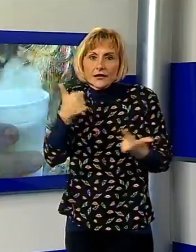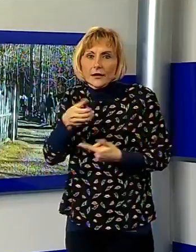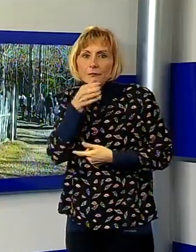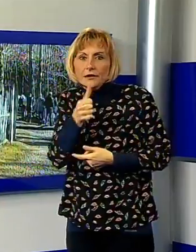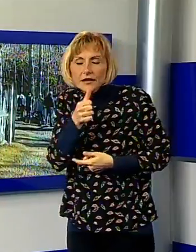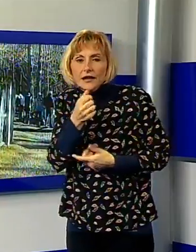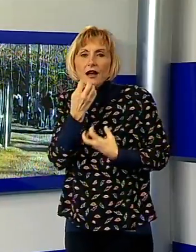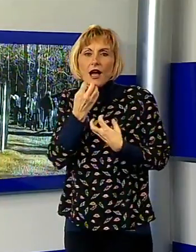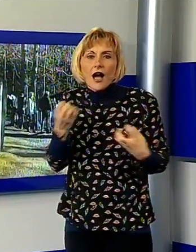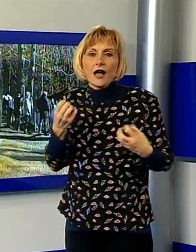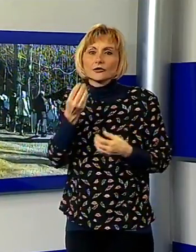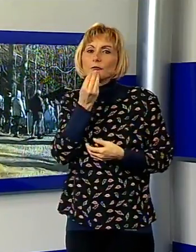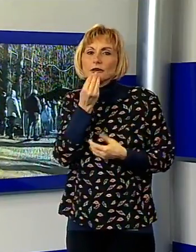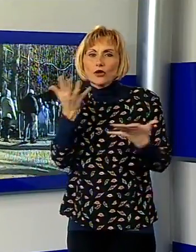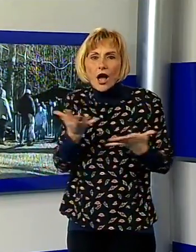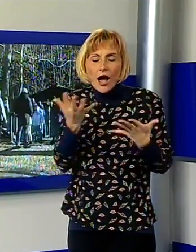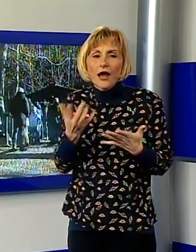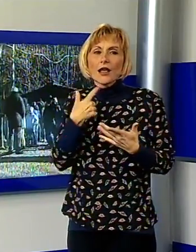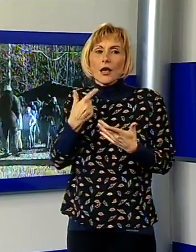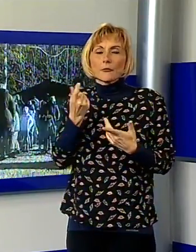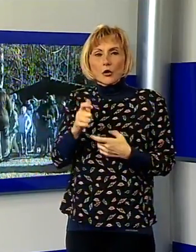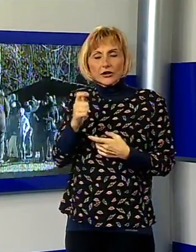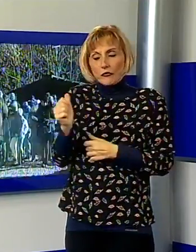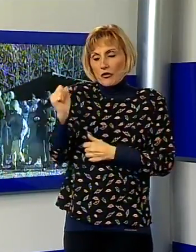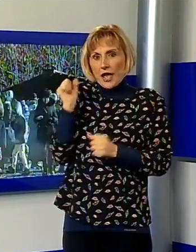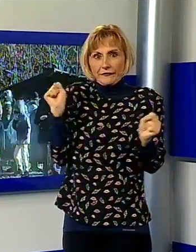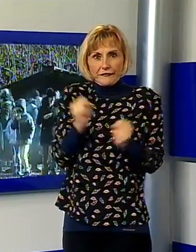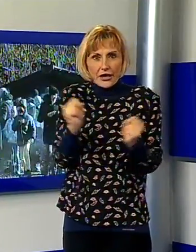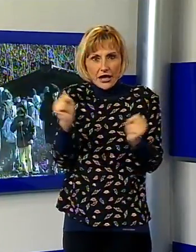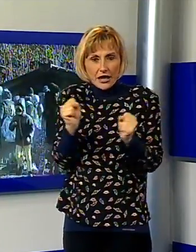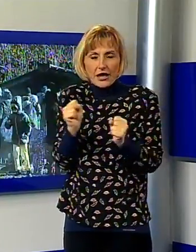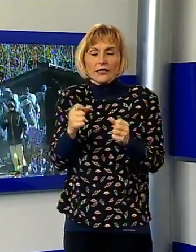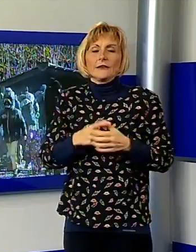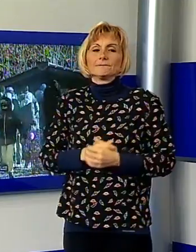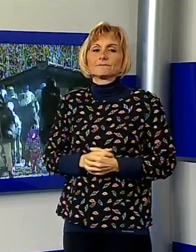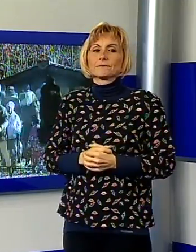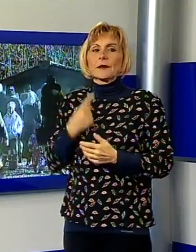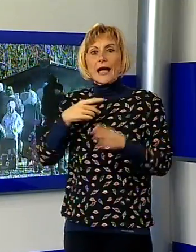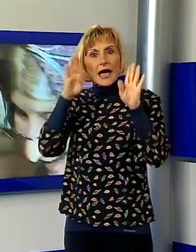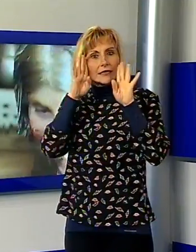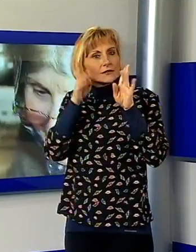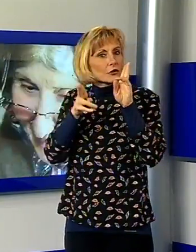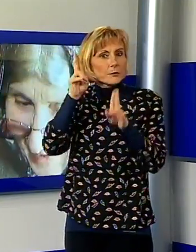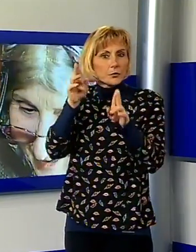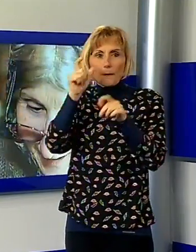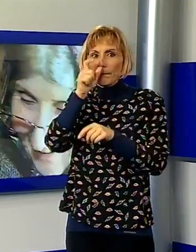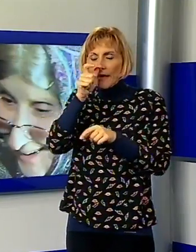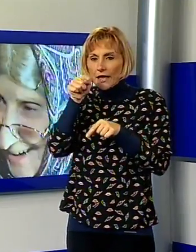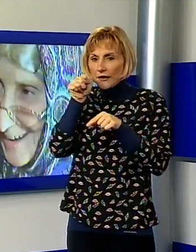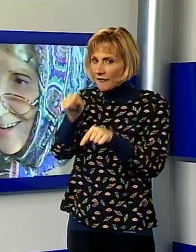bevande calde per scaldarsi da una giornata oltremodo fredda. Ma l'attenzione di tutti era per la Befana che non si è risparmiata ancora